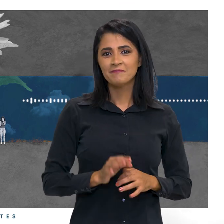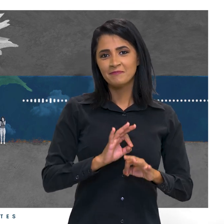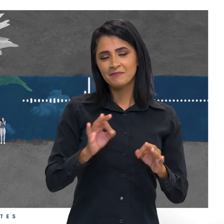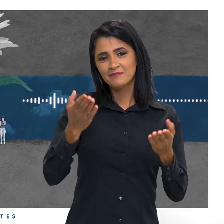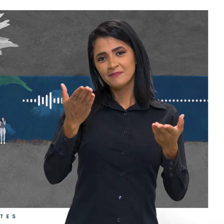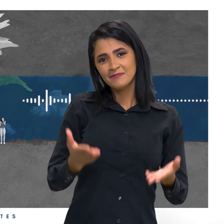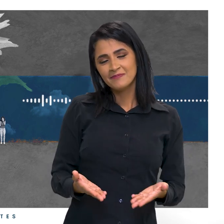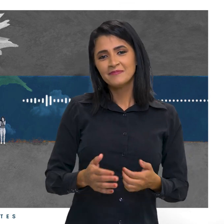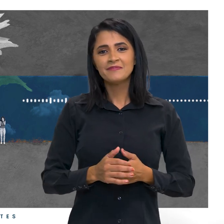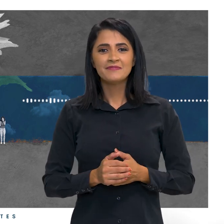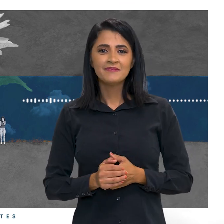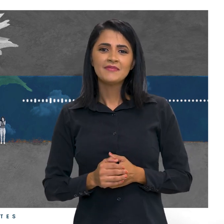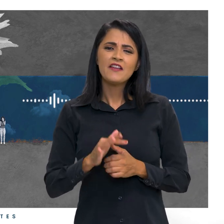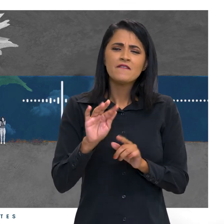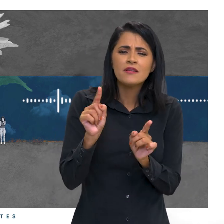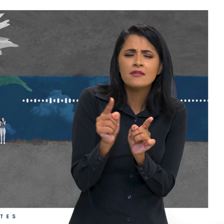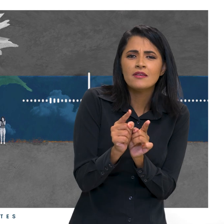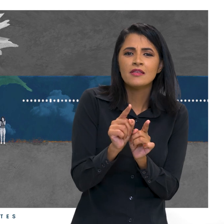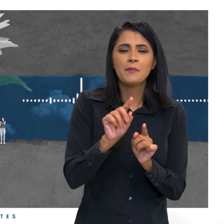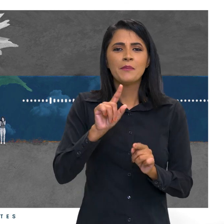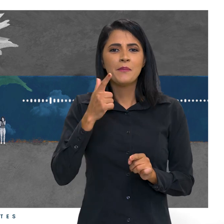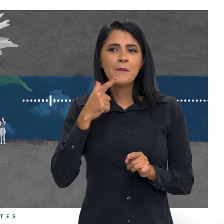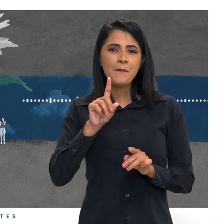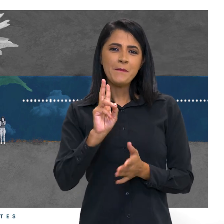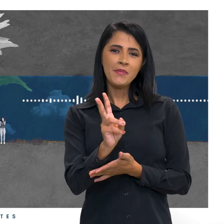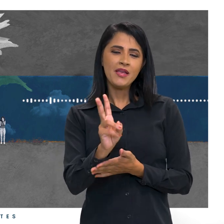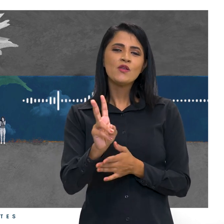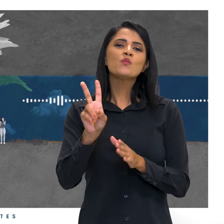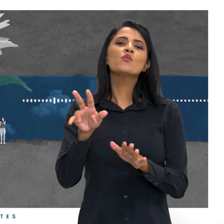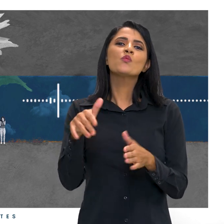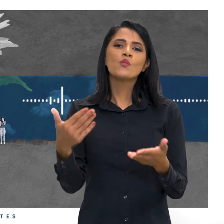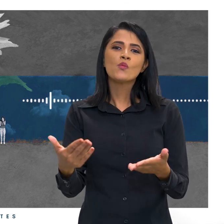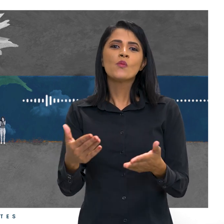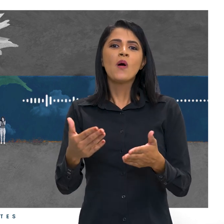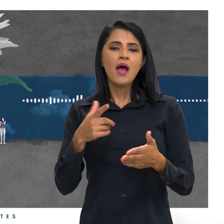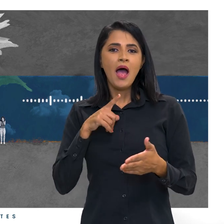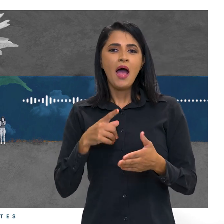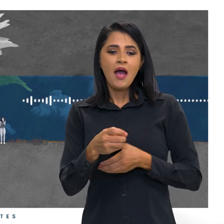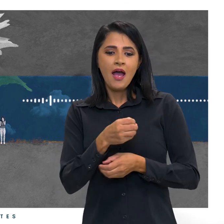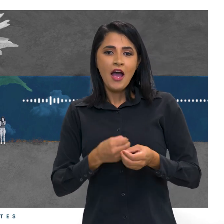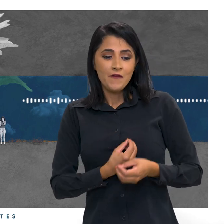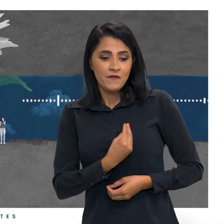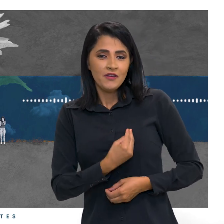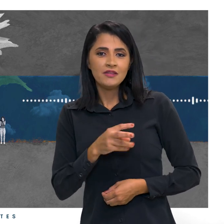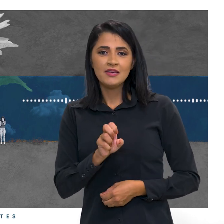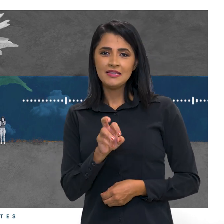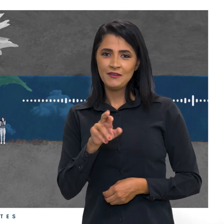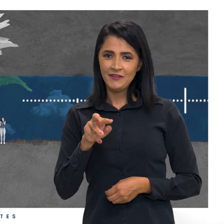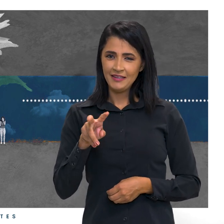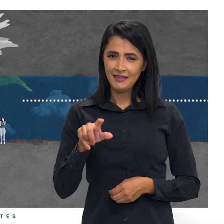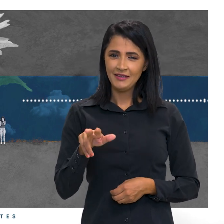pouco, franzina. Mesmo quando é a explosão de uma vida severina.